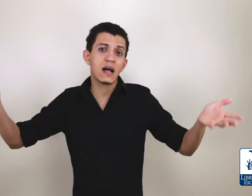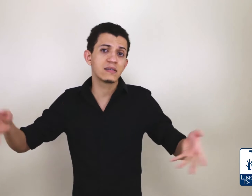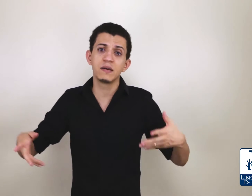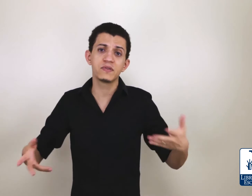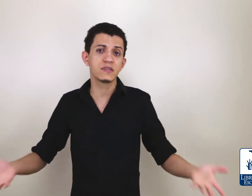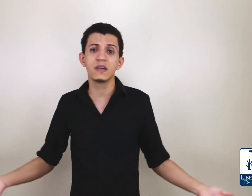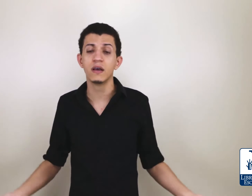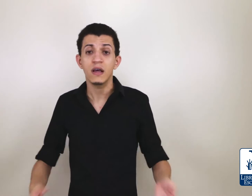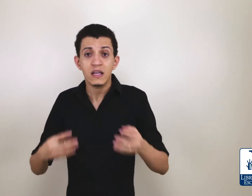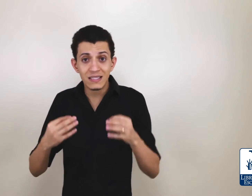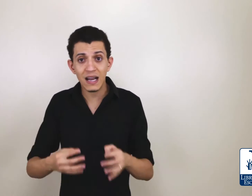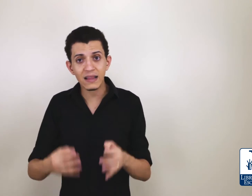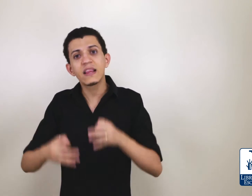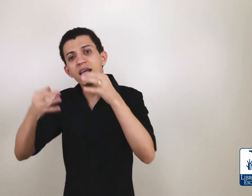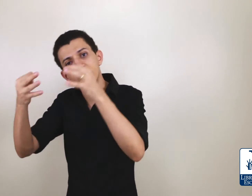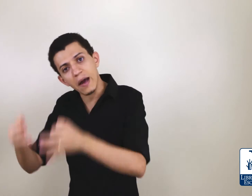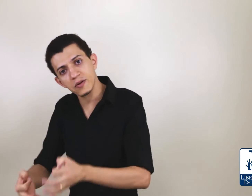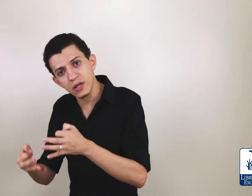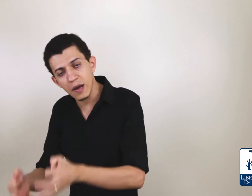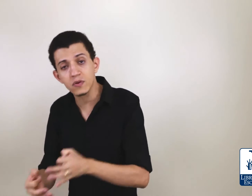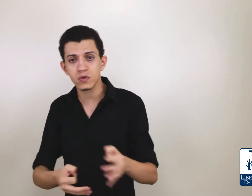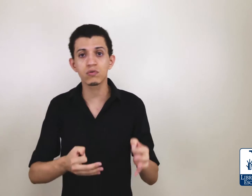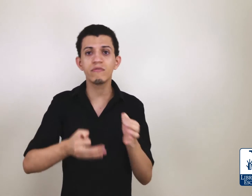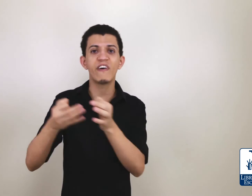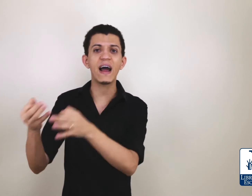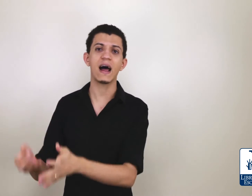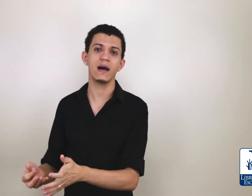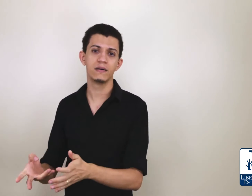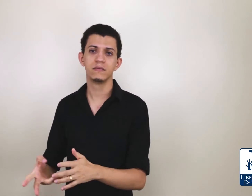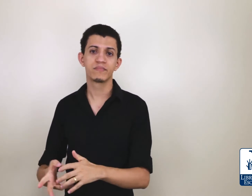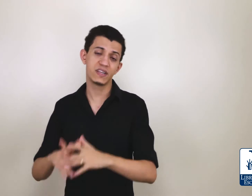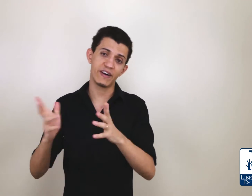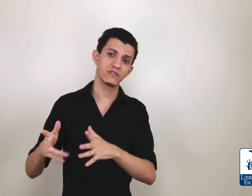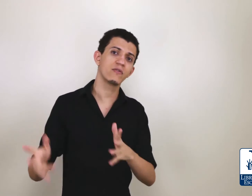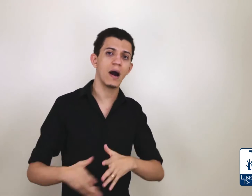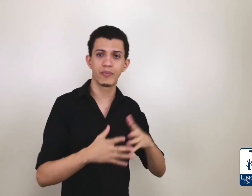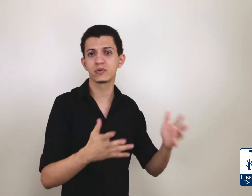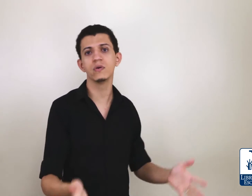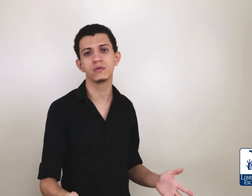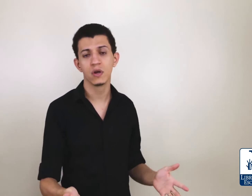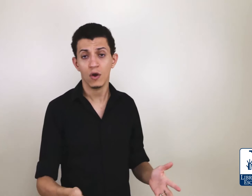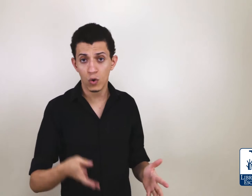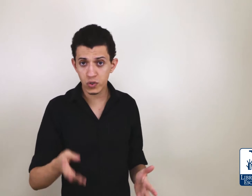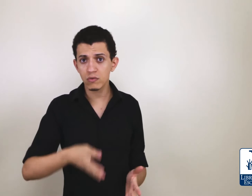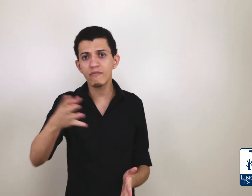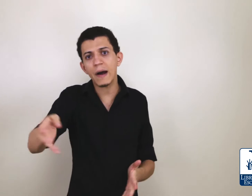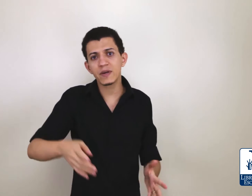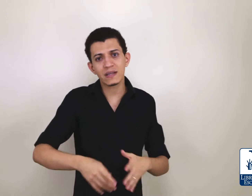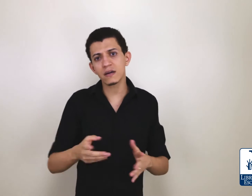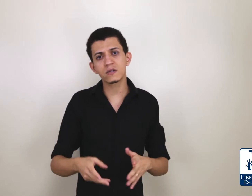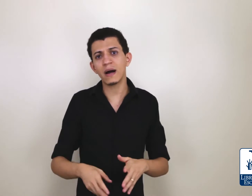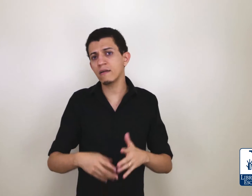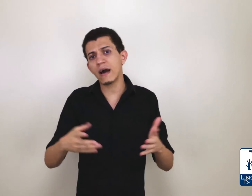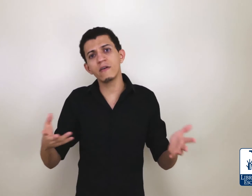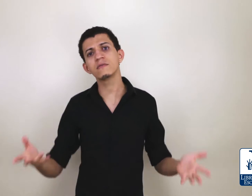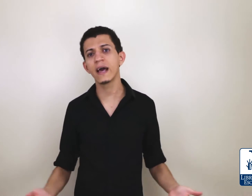lá. Simples assim. Se lá tem intérprete de Libras, o surdo vai lá. Você vai divulgar para os surdos. O surdo não vai porque já está acostumado a lugar nenhum ter.